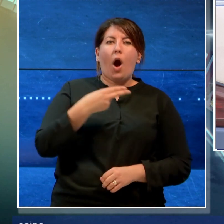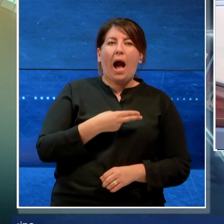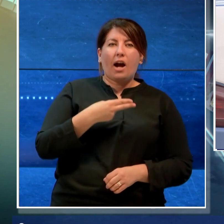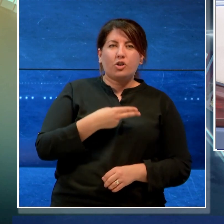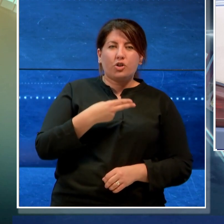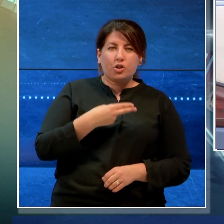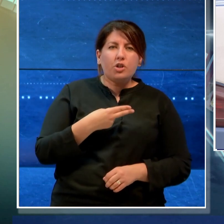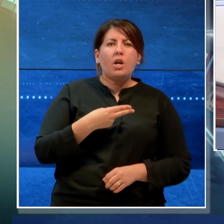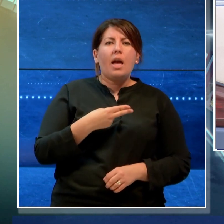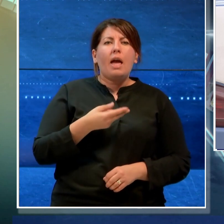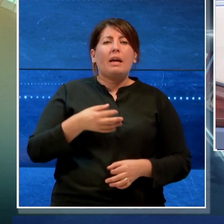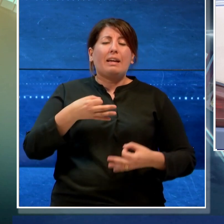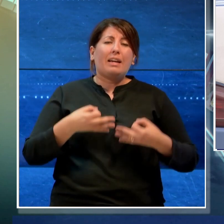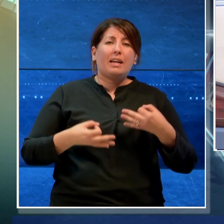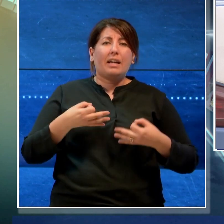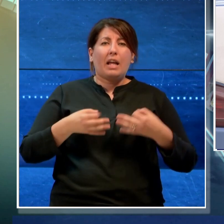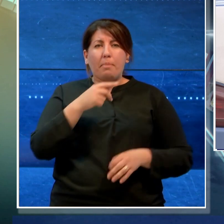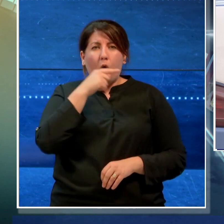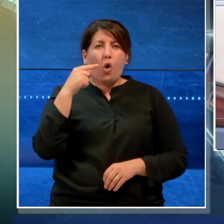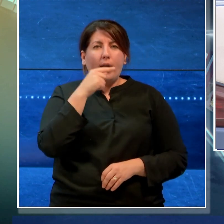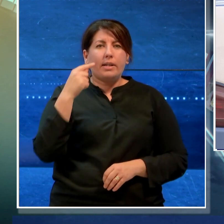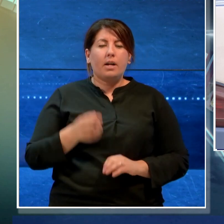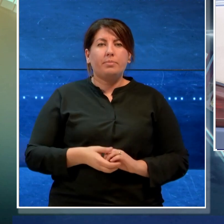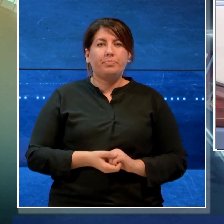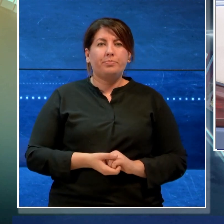e qualche grammo di cocaina